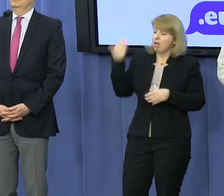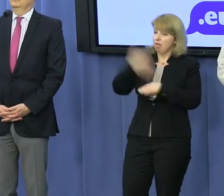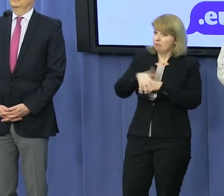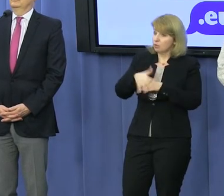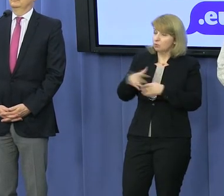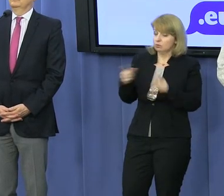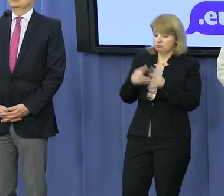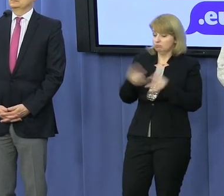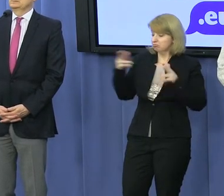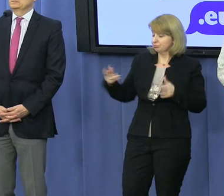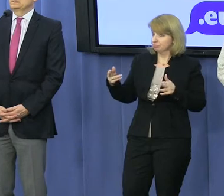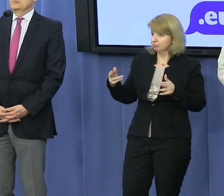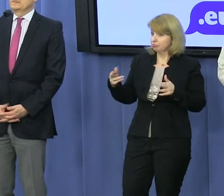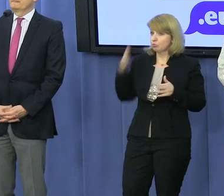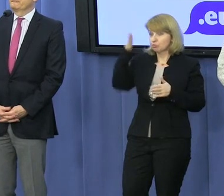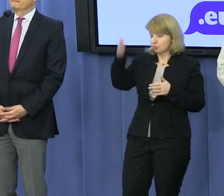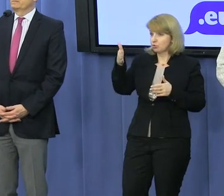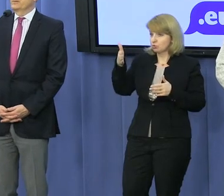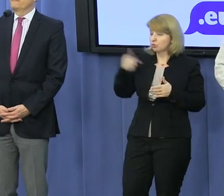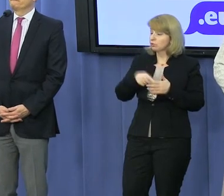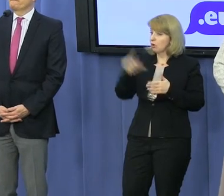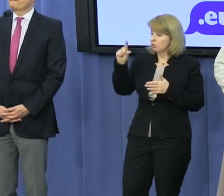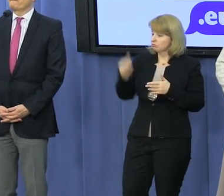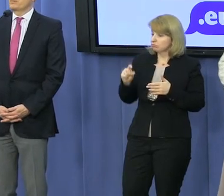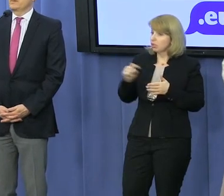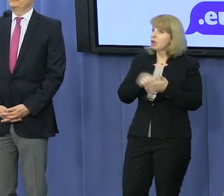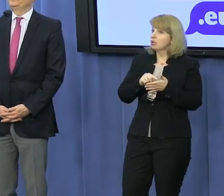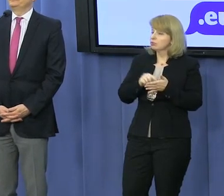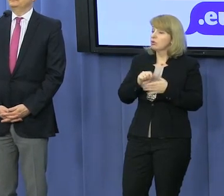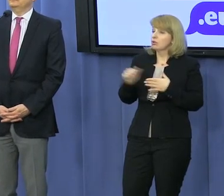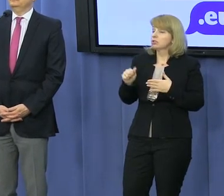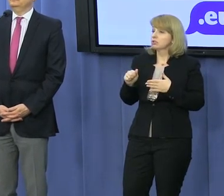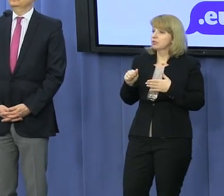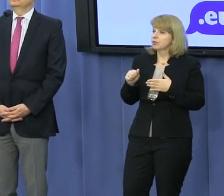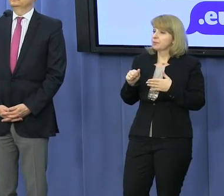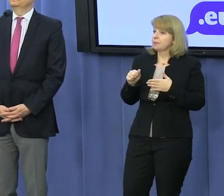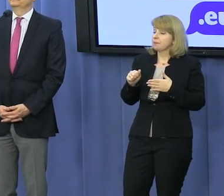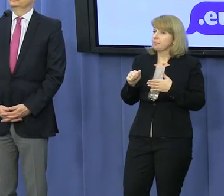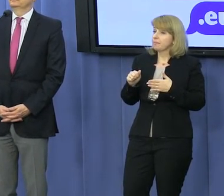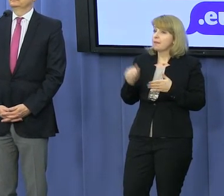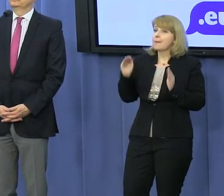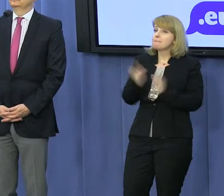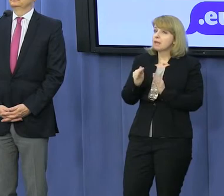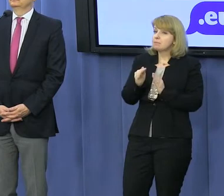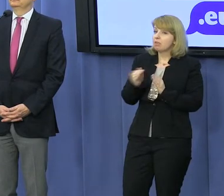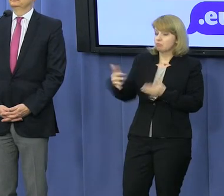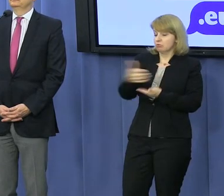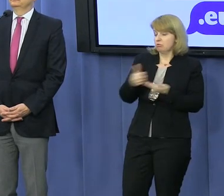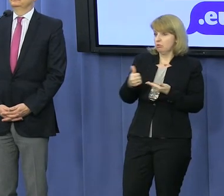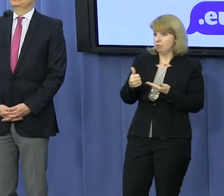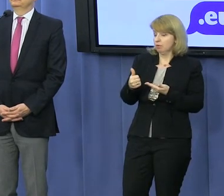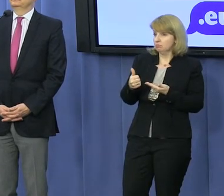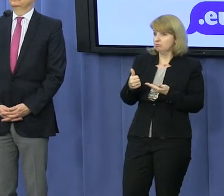jako okres pracy. Co to znaczy to minimum, o którym mówimy? No to powinna być wysokość mniej więcej pensji minimalnej, co